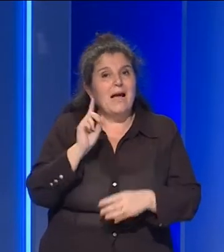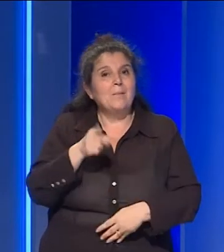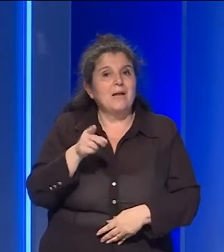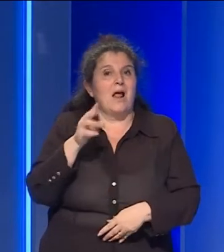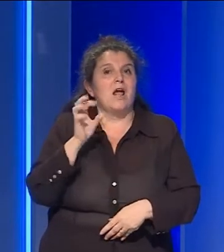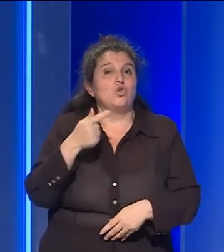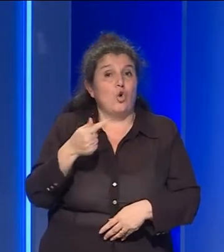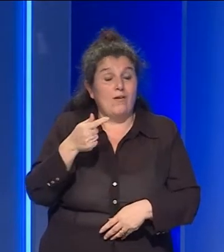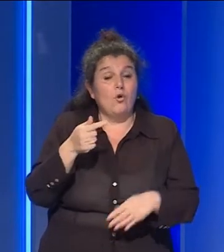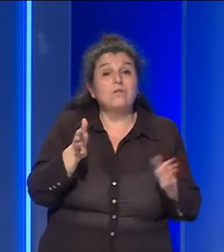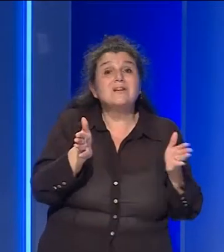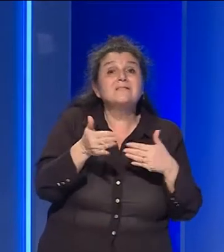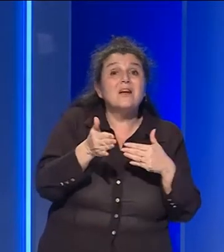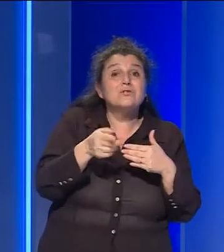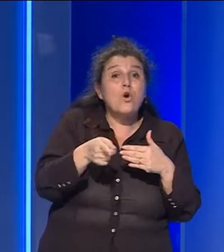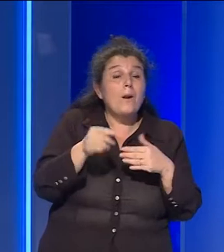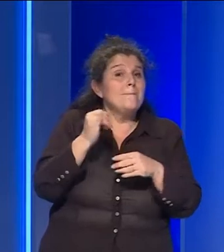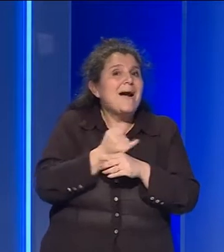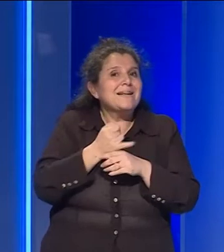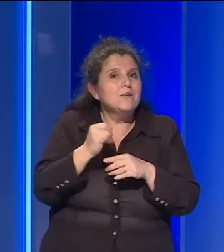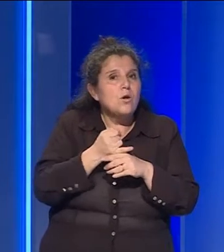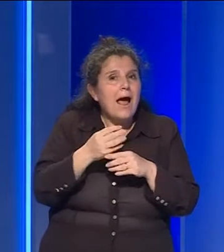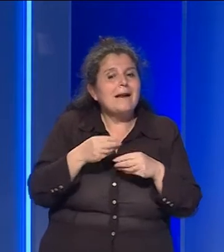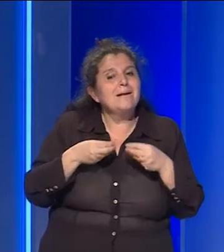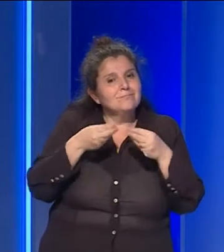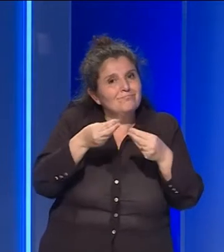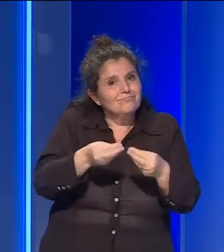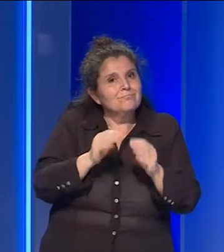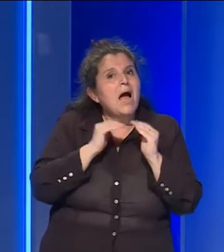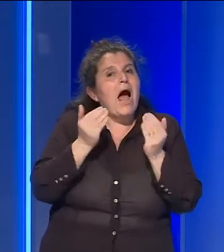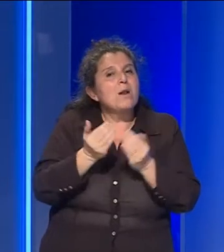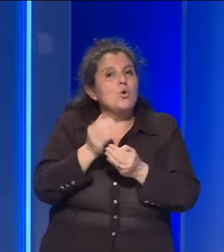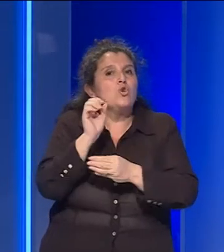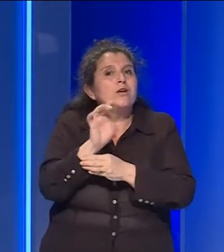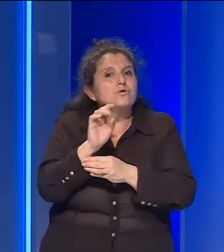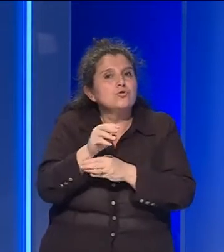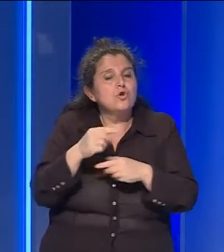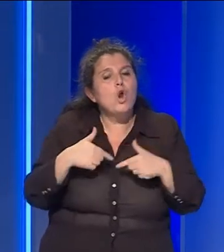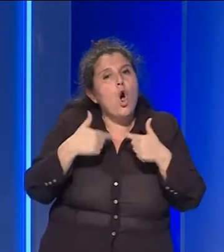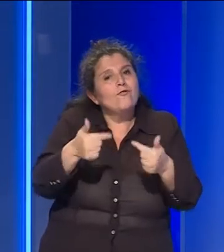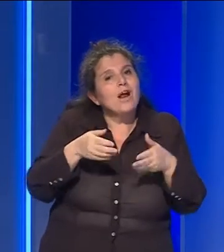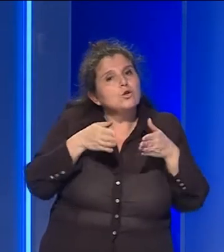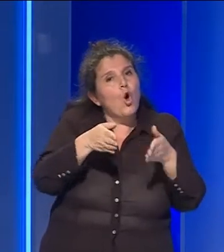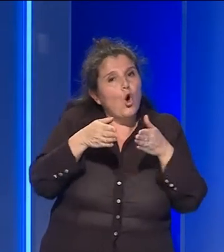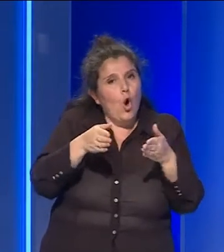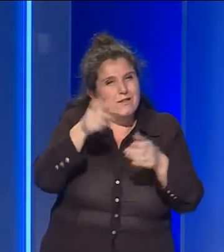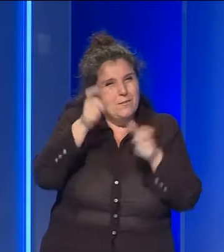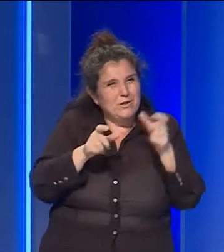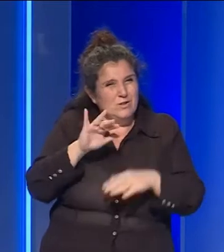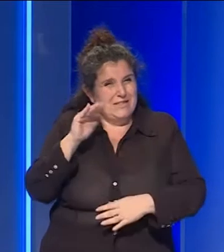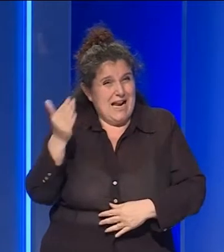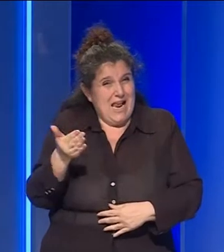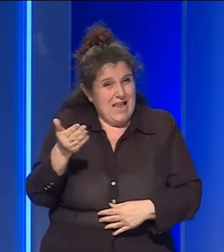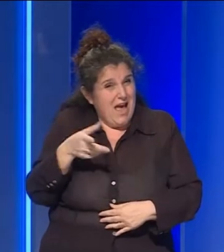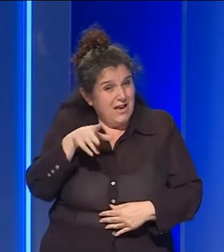Un settore particolare che contribuiva sia al mondo dell'istruzione offrendo corsi agli stranieri sottolinea Toccafondi